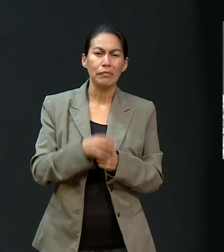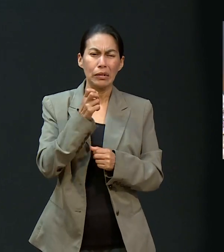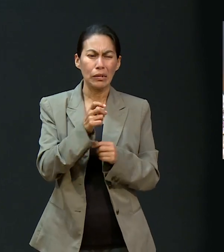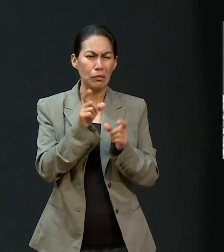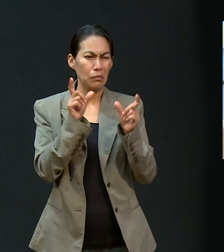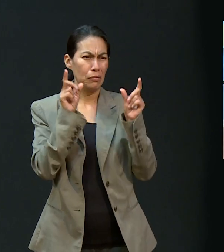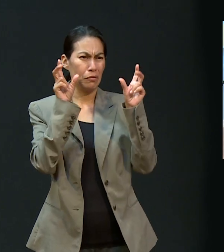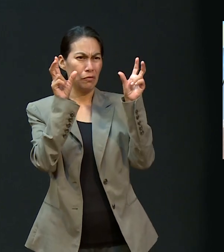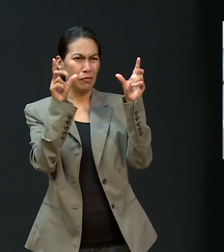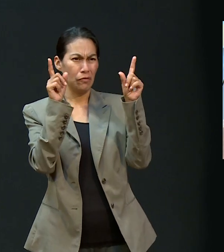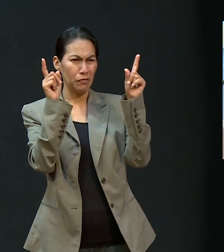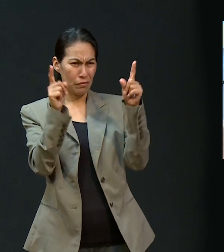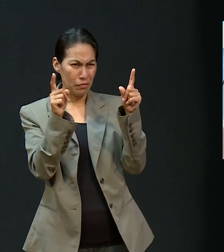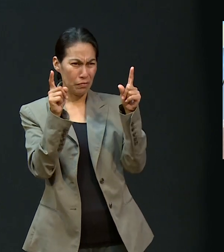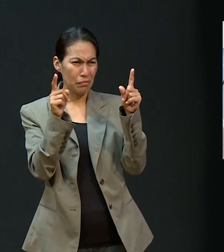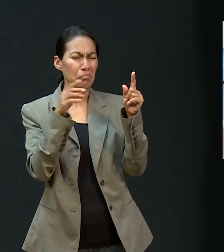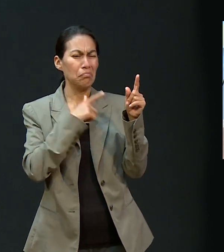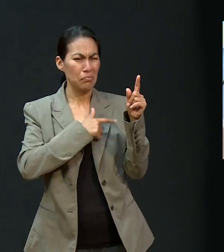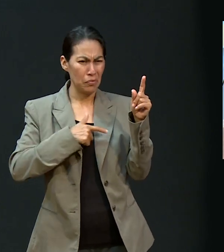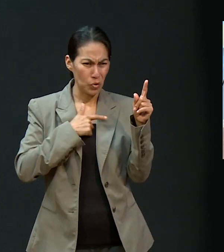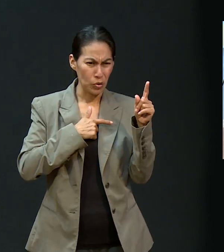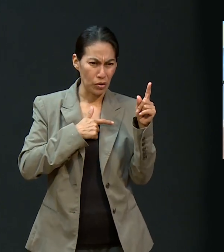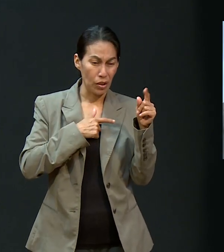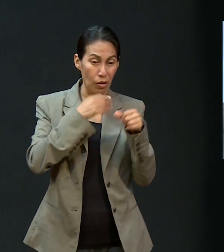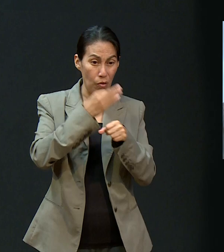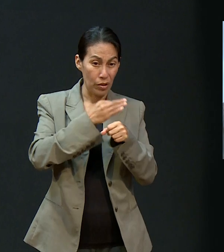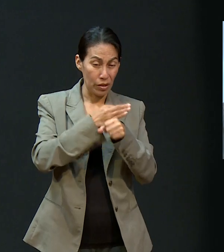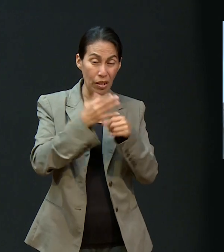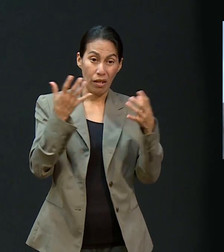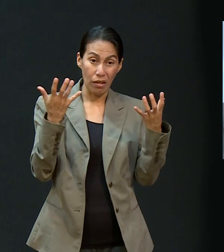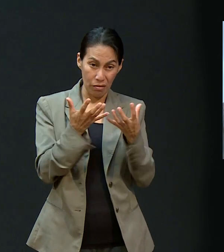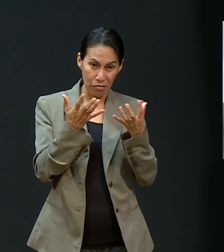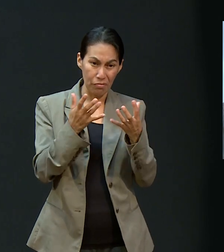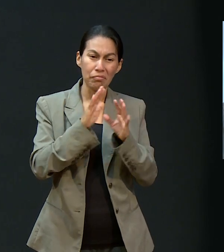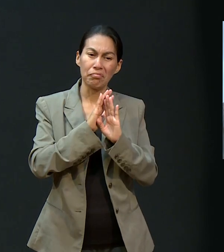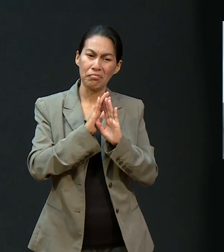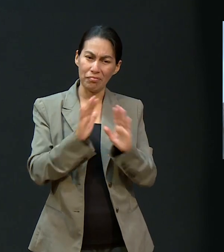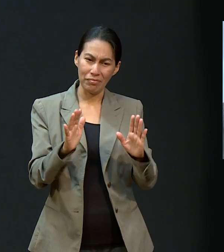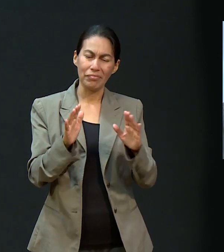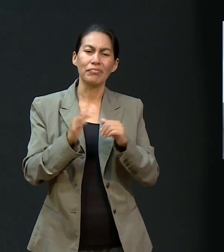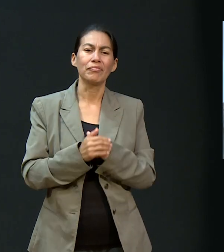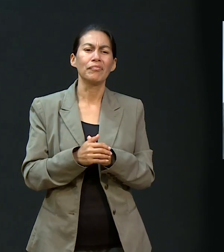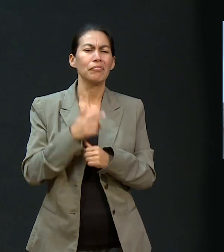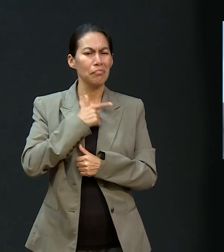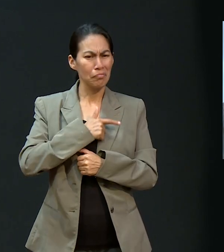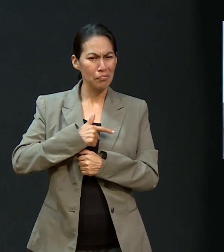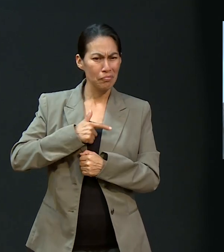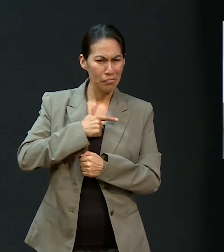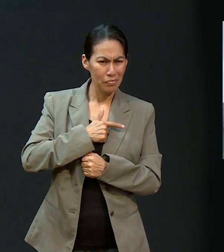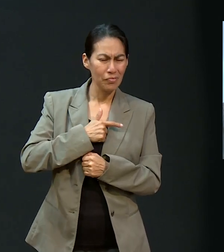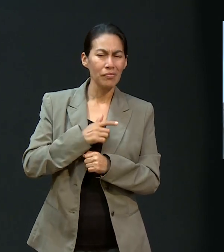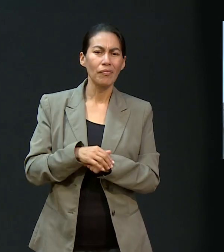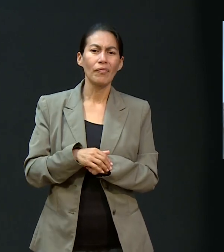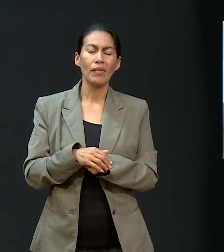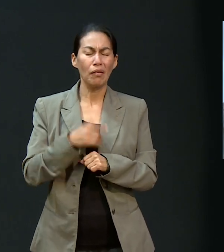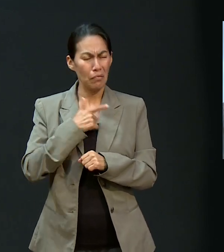ahora. Hay muchas cosas para el 2023 que hay que hacer ahora. No hay que dejarle más tiempo.